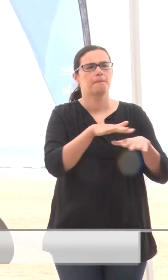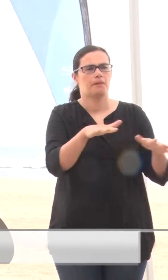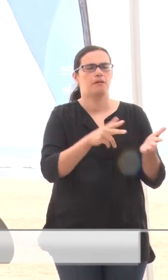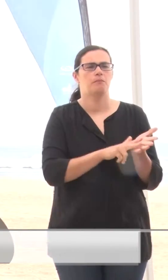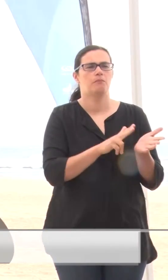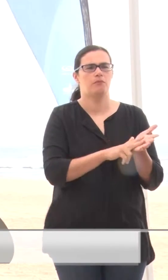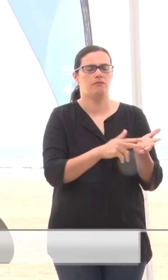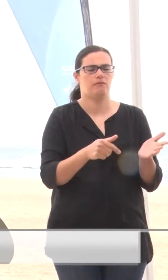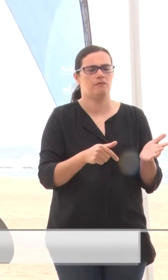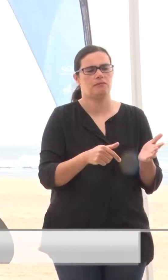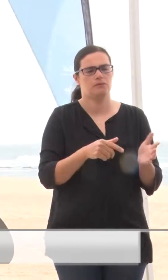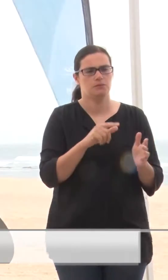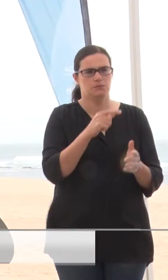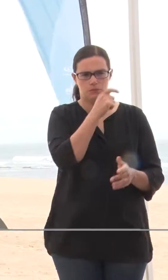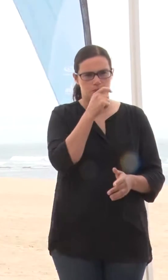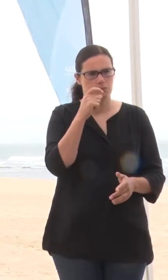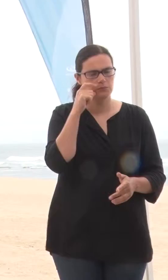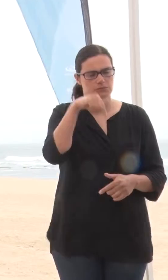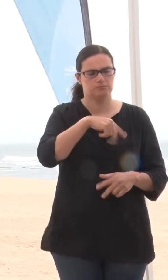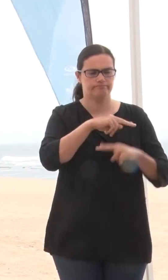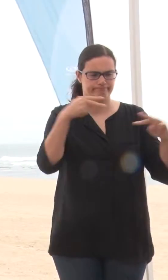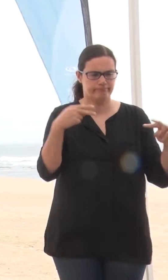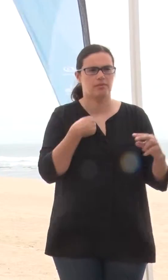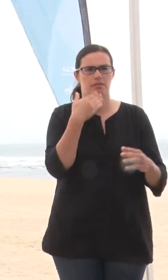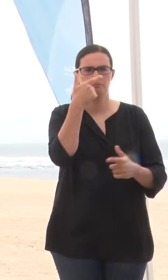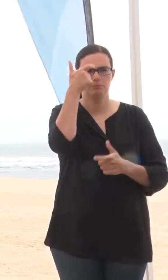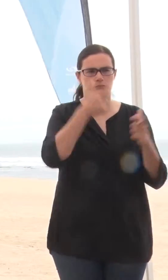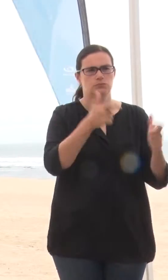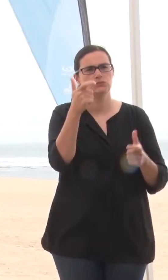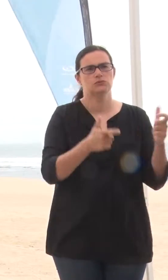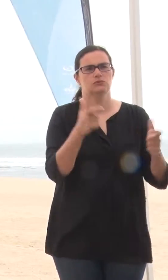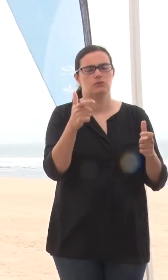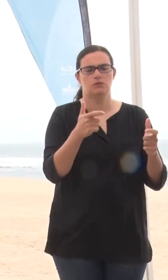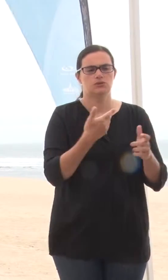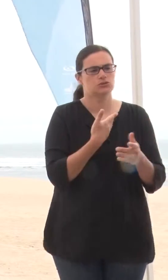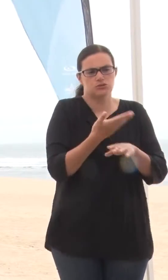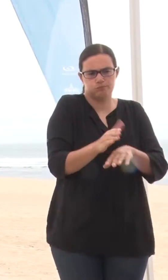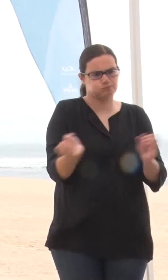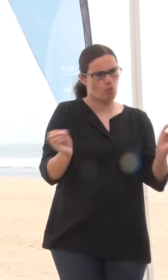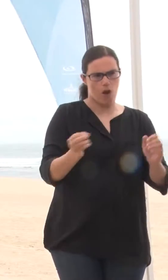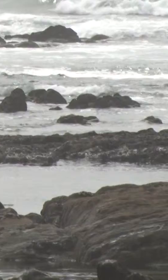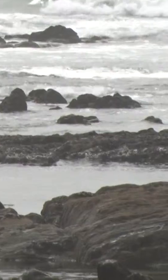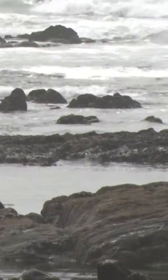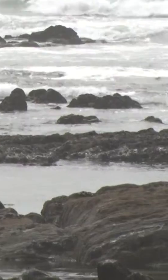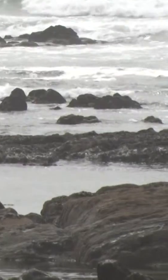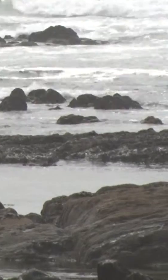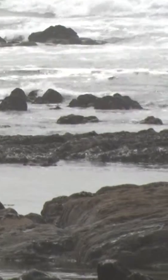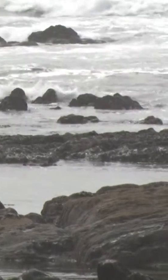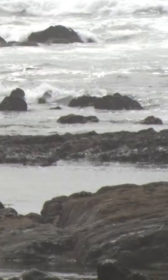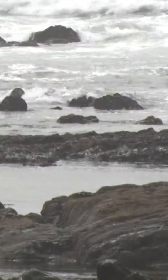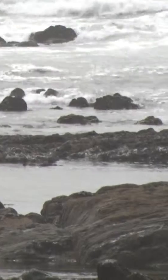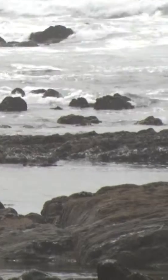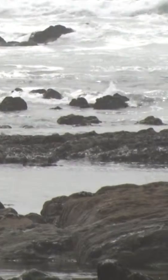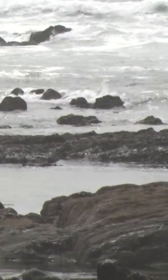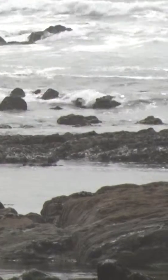compromisso do município de dar prioridade às pessoas sem exceção ou discriminação. De reafirmar